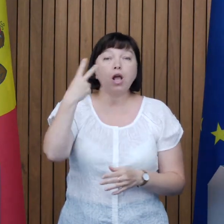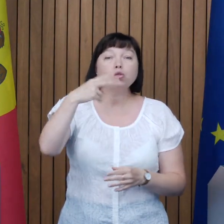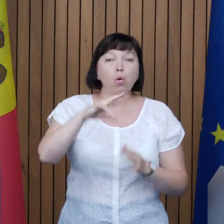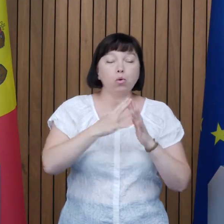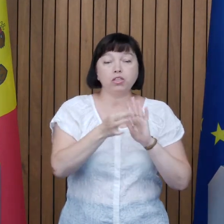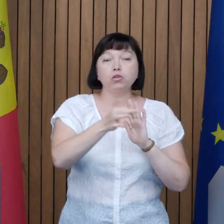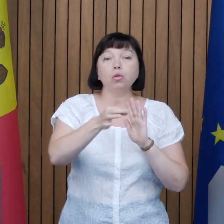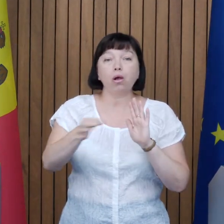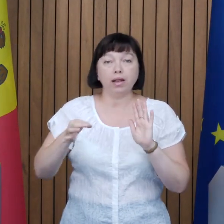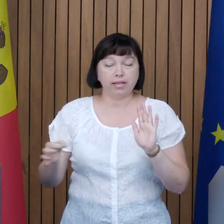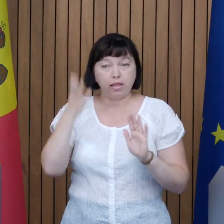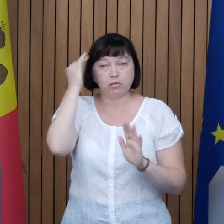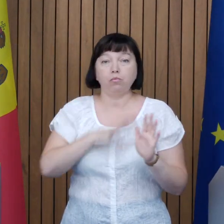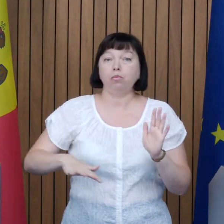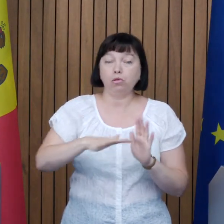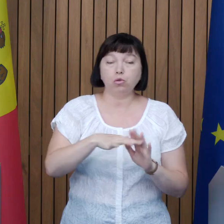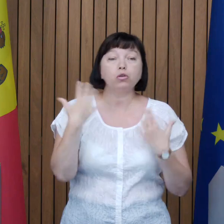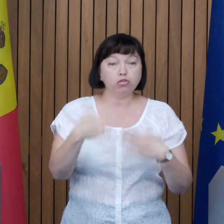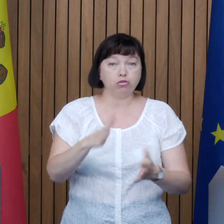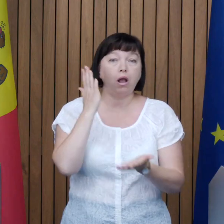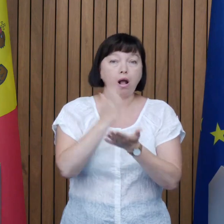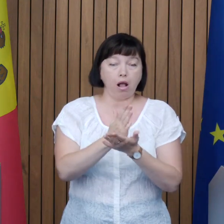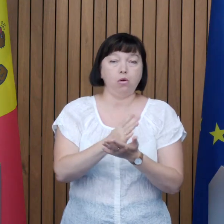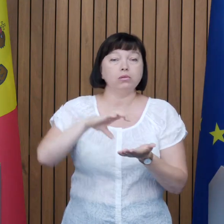Nu uitați